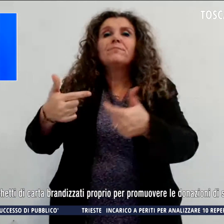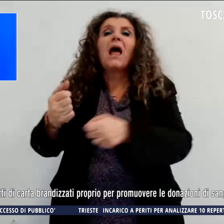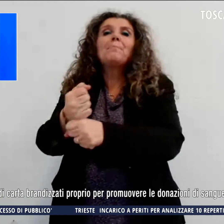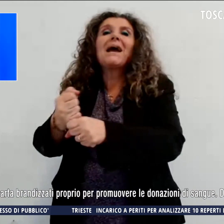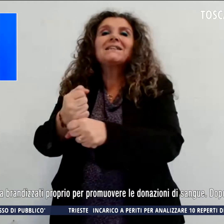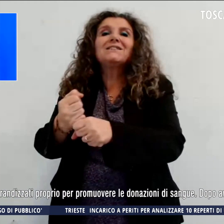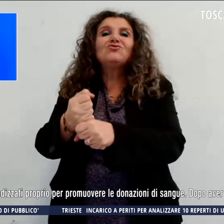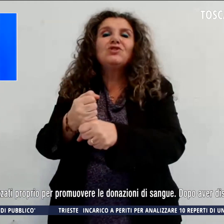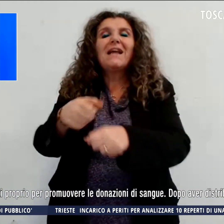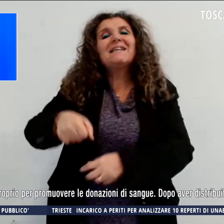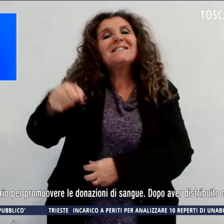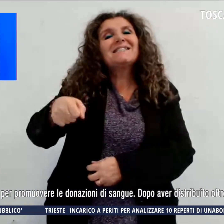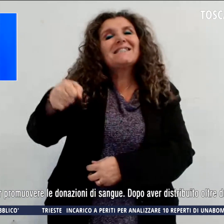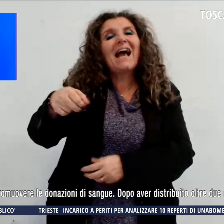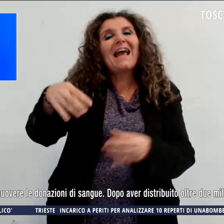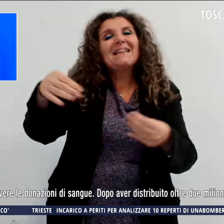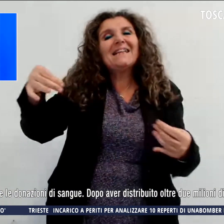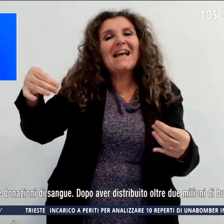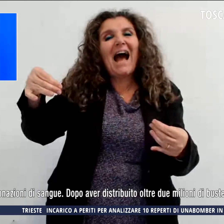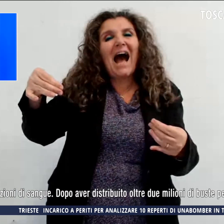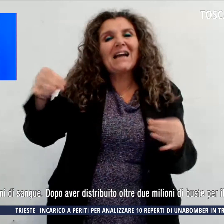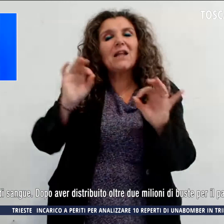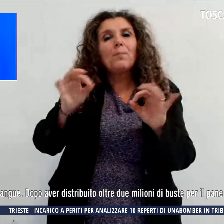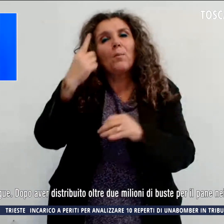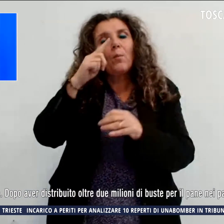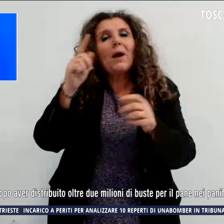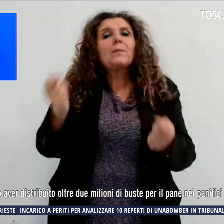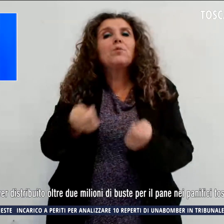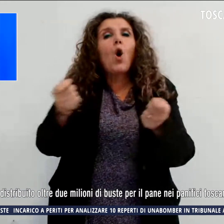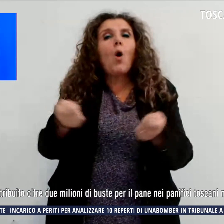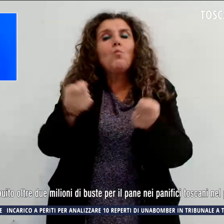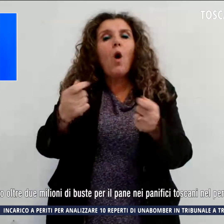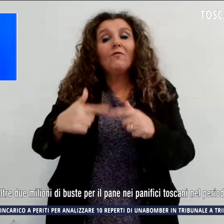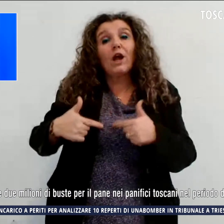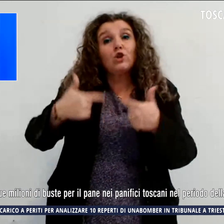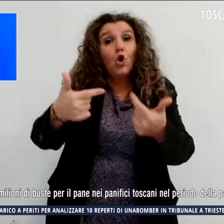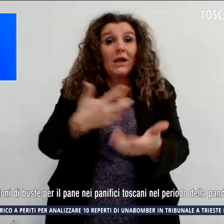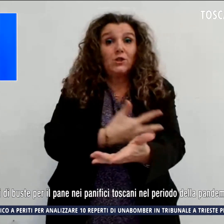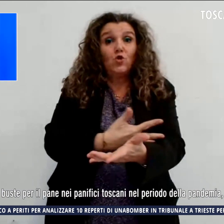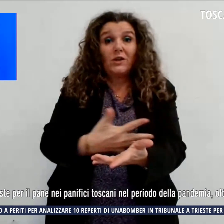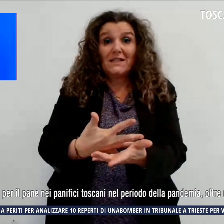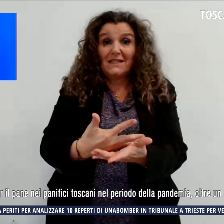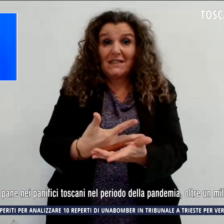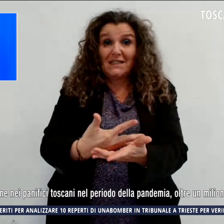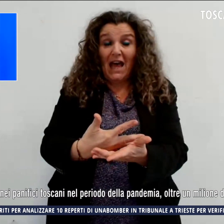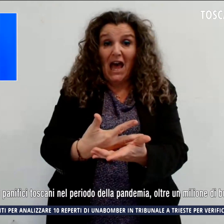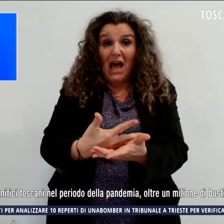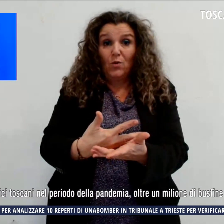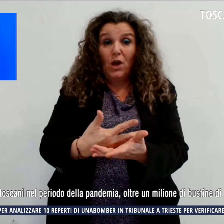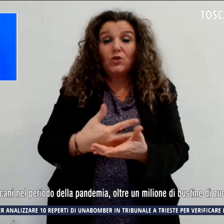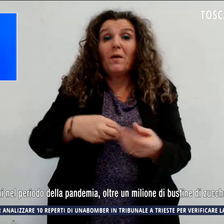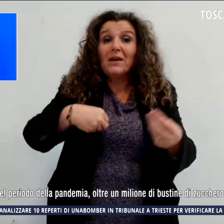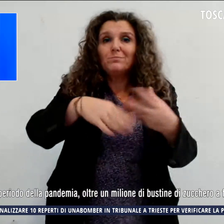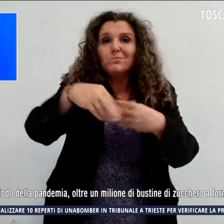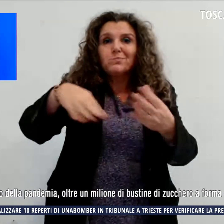sacchetti di carta, proprio per promuovere le donazioni di sangue. Dopo aver distribuito oltre 2 milioni di